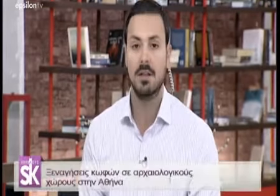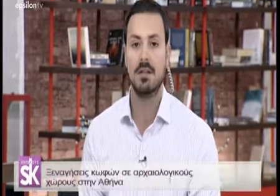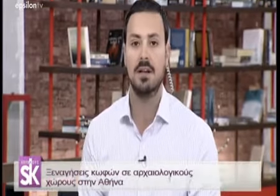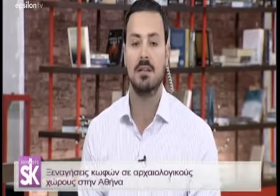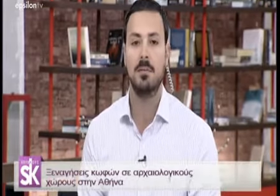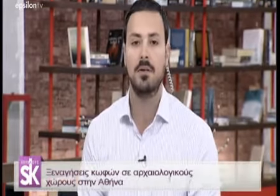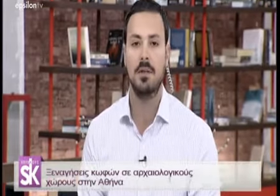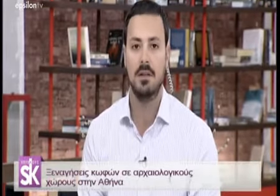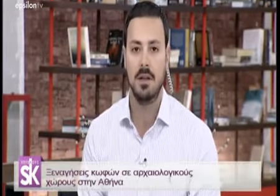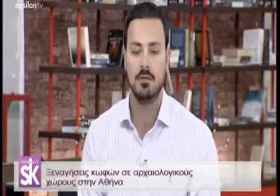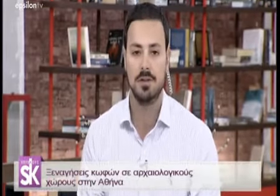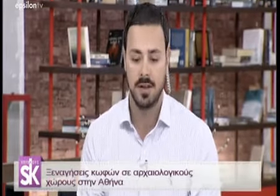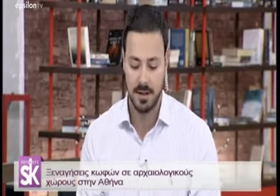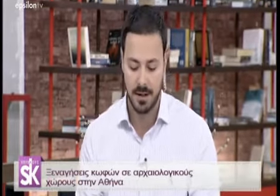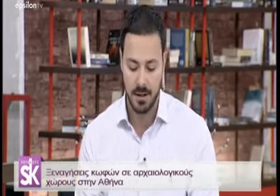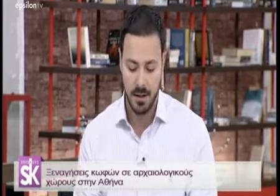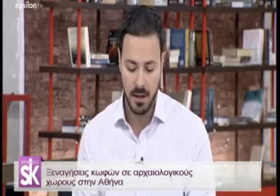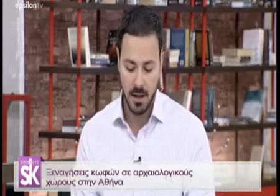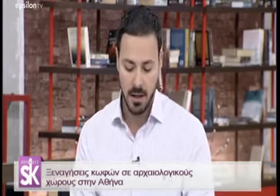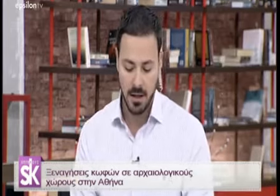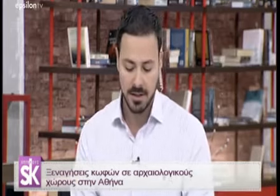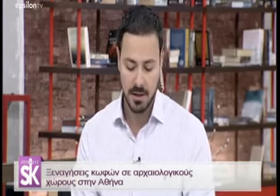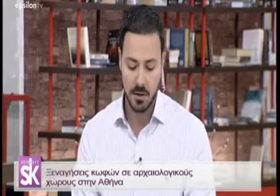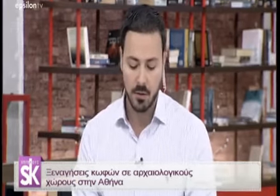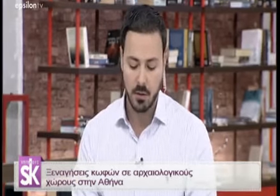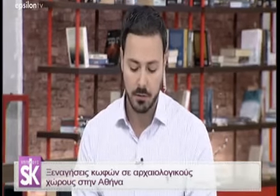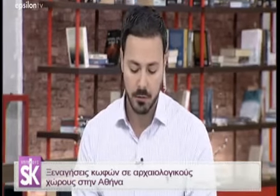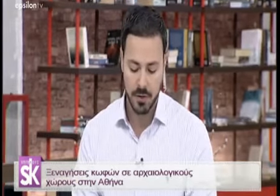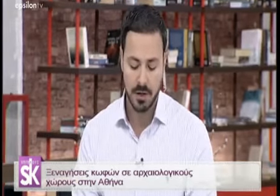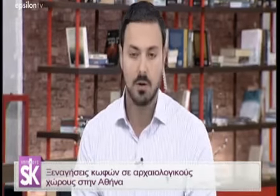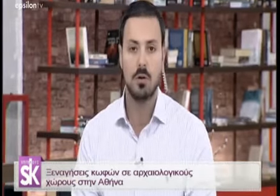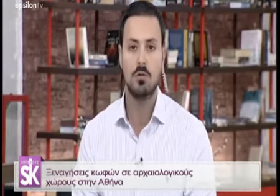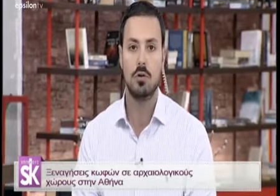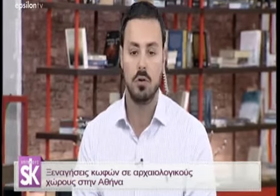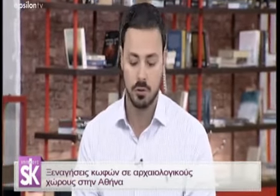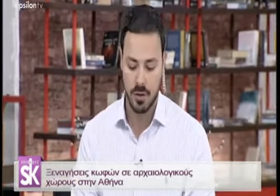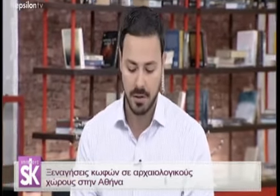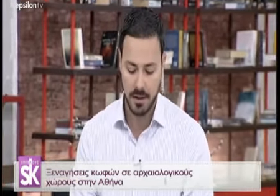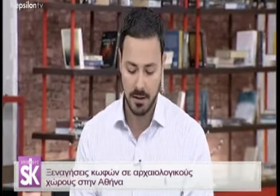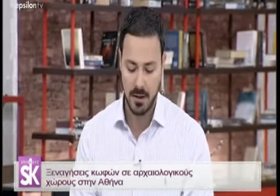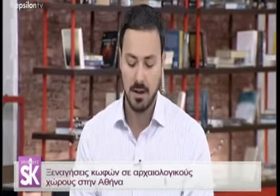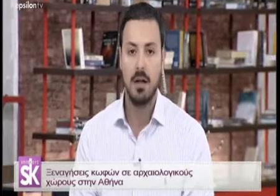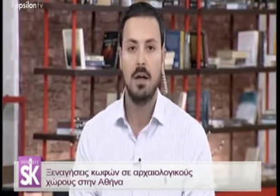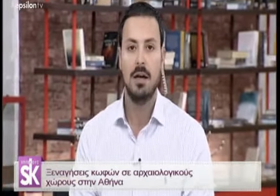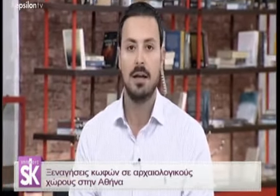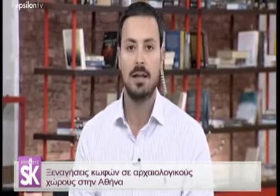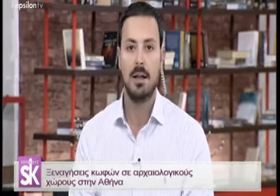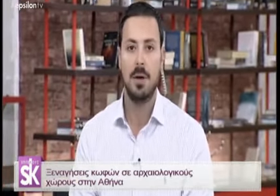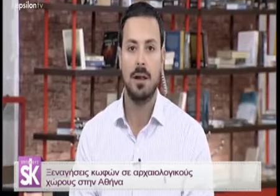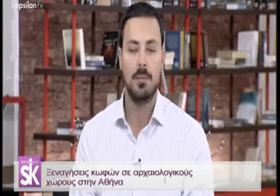εταιρείας Hands Up. Αυτή η εταιρεία ουσιαστικά τι κάνει, ξαναγεί κοφού σε αρχαιολογικούς χώρους, σε θέατρα κτλ. Είναι